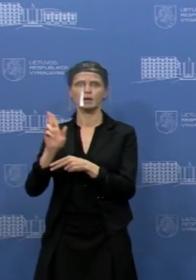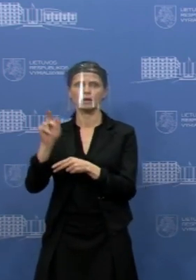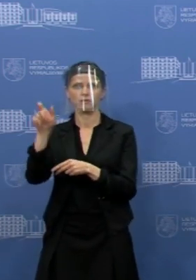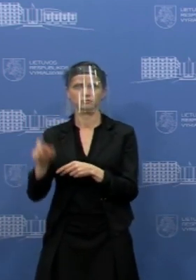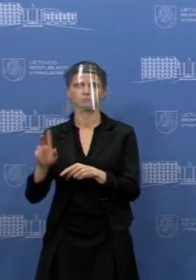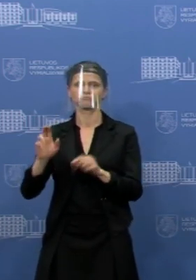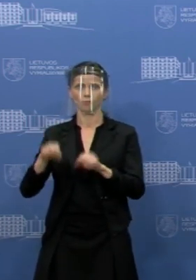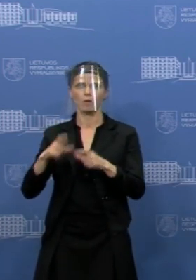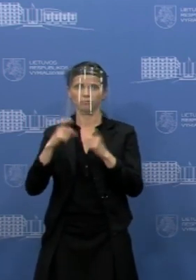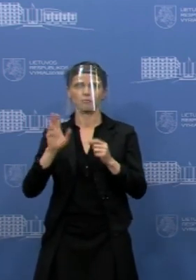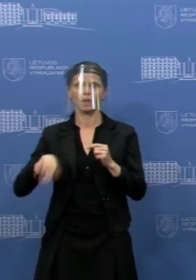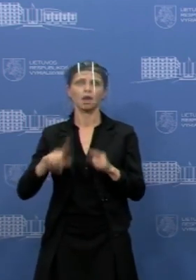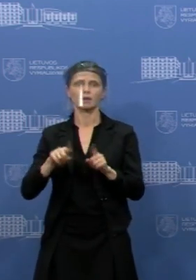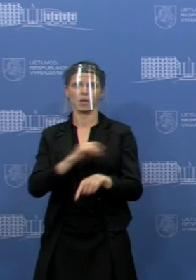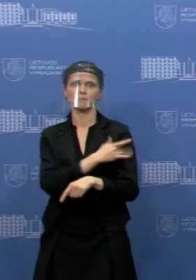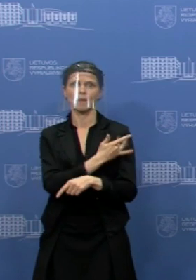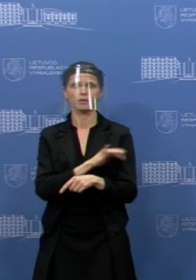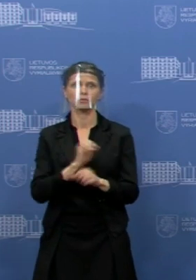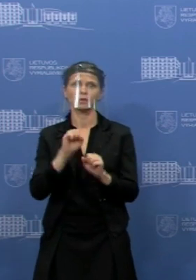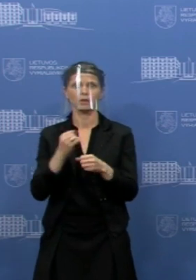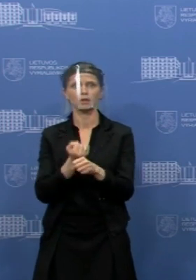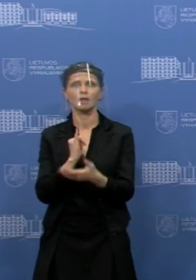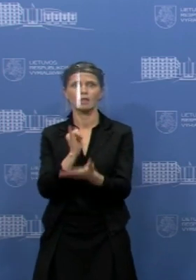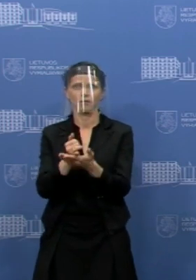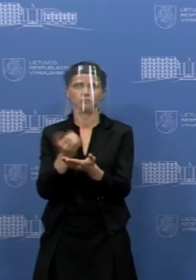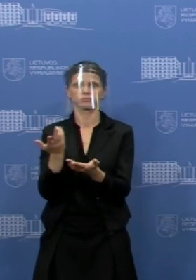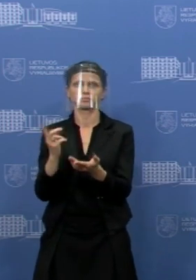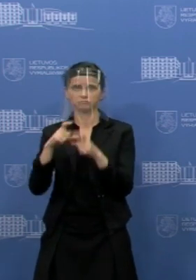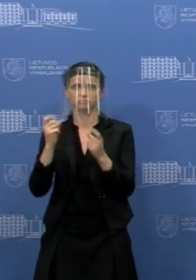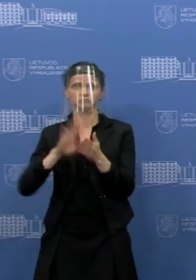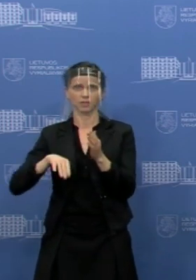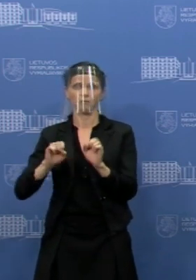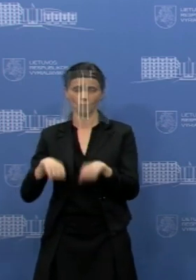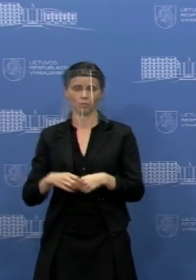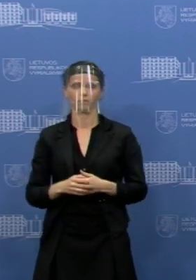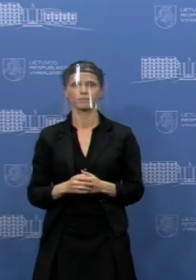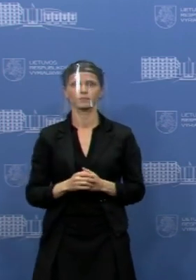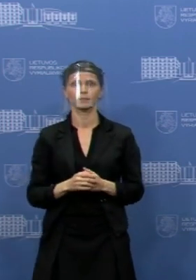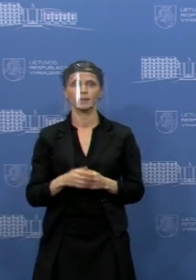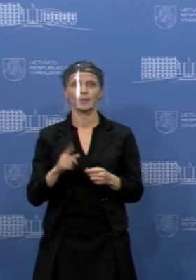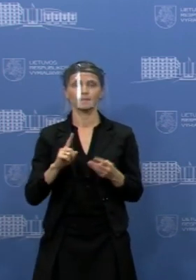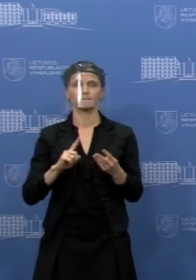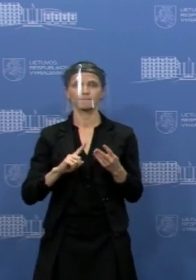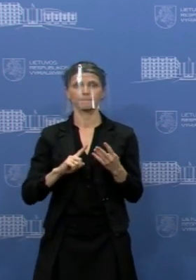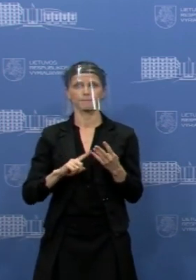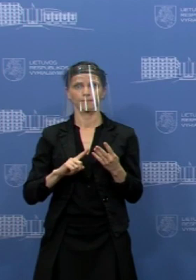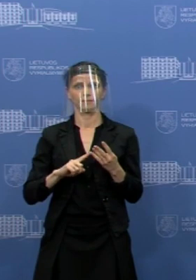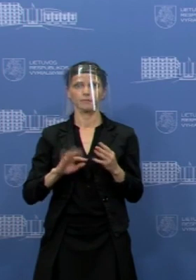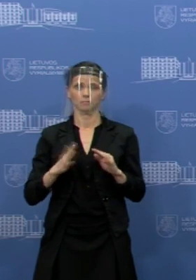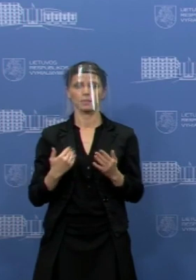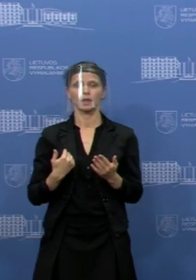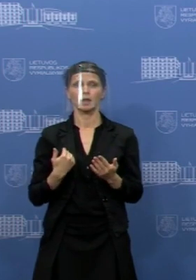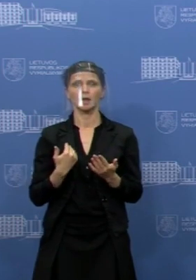reikia gauti paslaugas, kuomet jų neįmanoma gauti be kaukės. Taip pat yra keletas